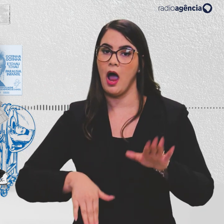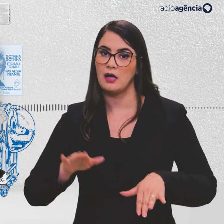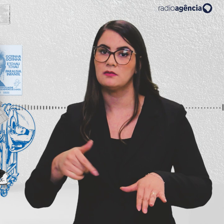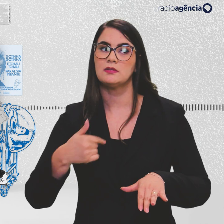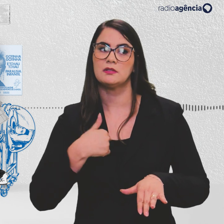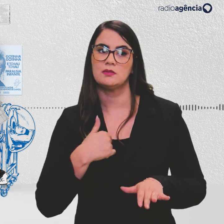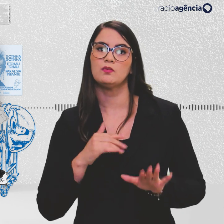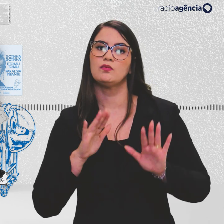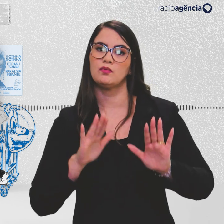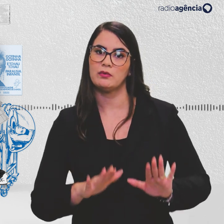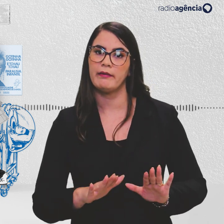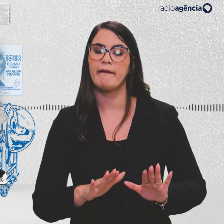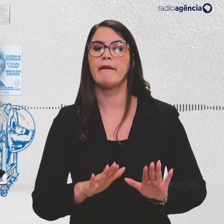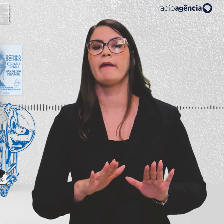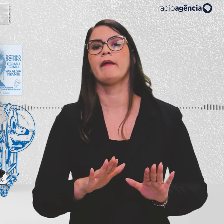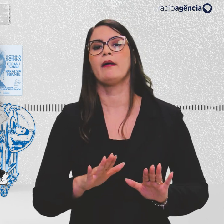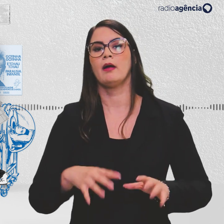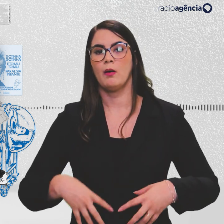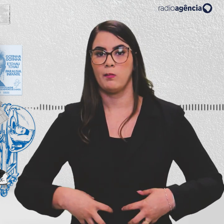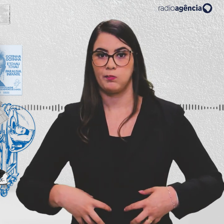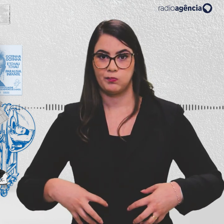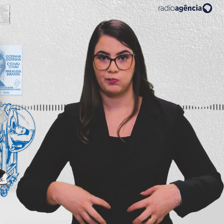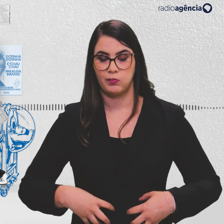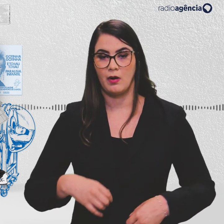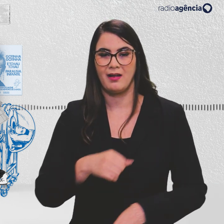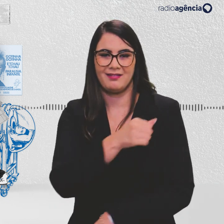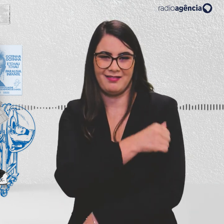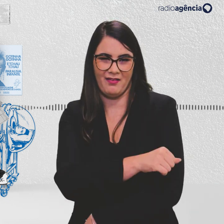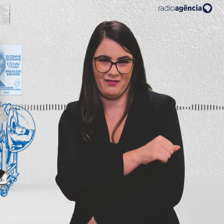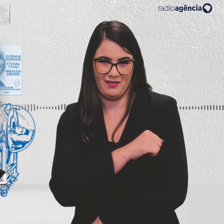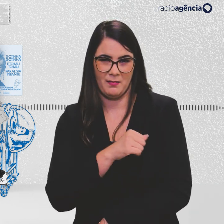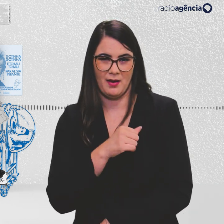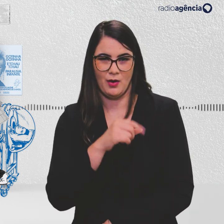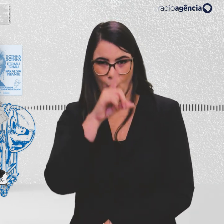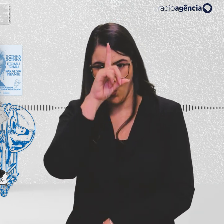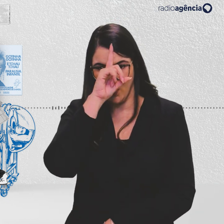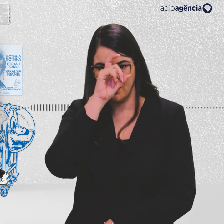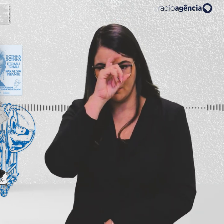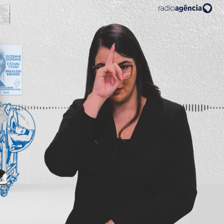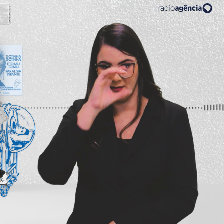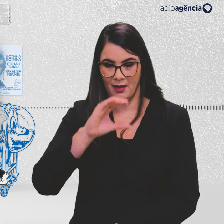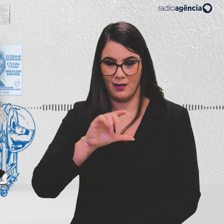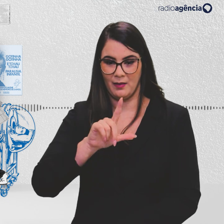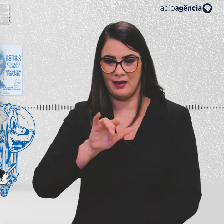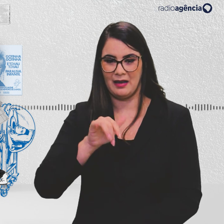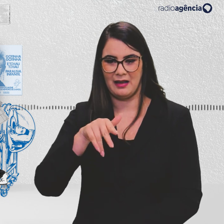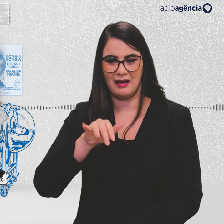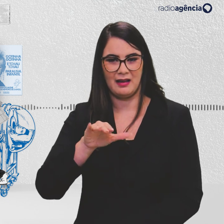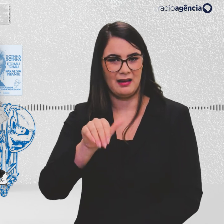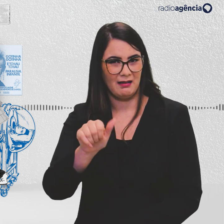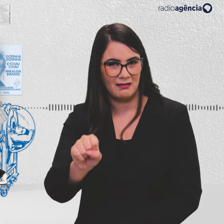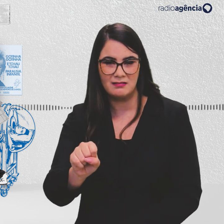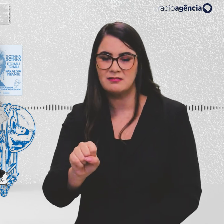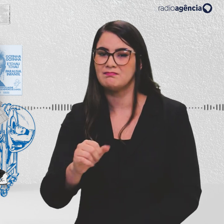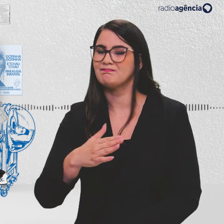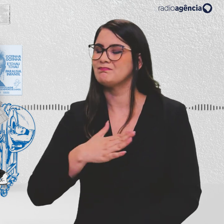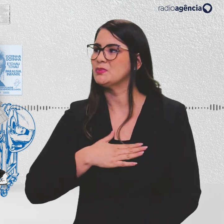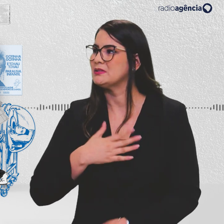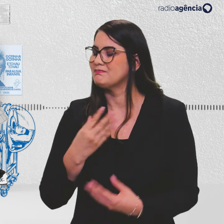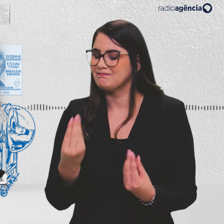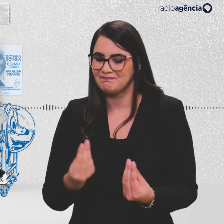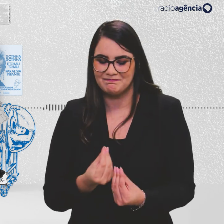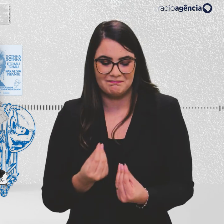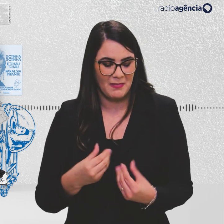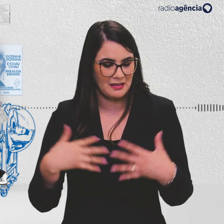visitar a enfermaria de pulmão de aço do Hospital das Clínicas e posso dizer que foi uma das coisas mais chocantes